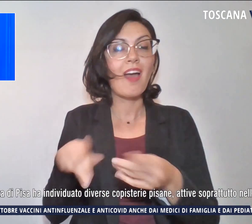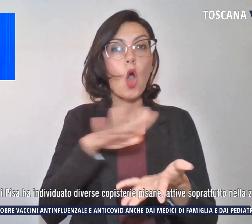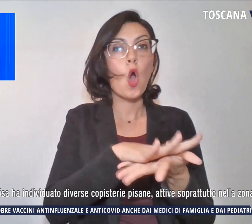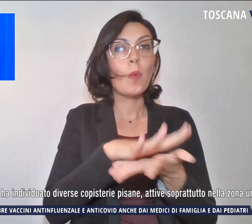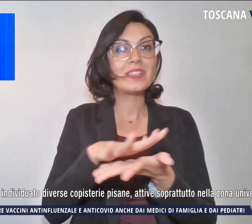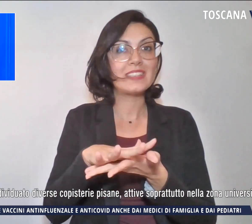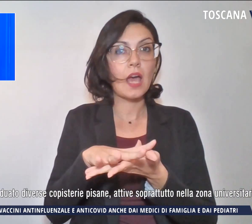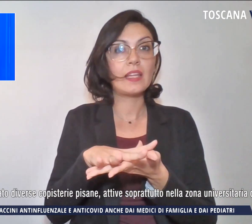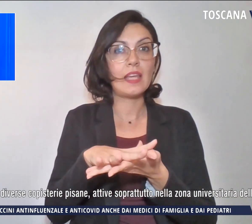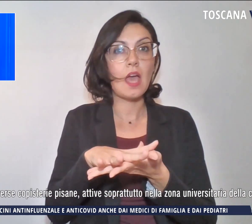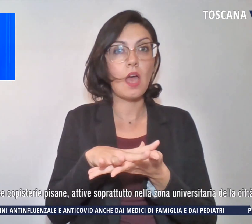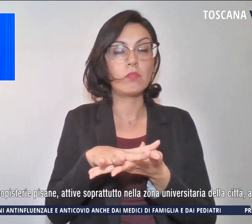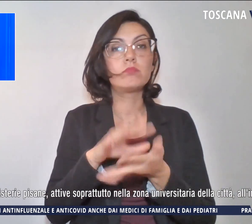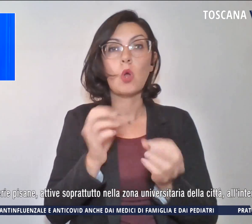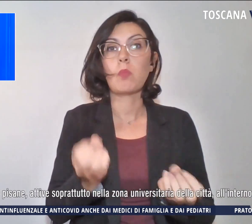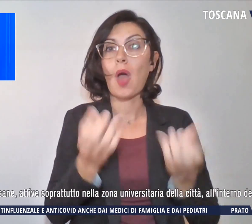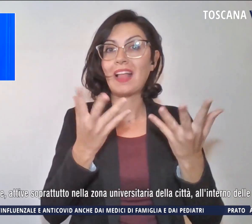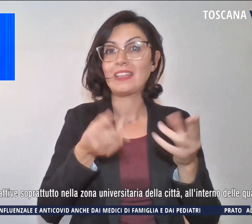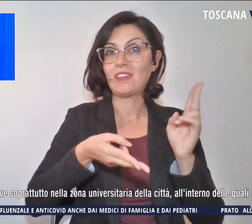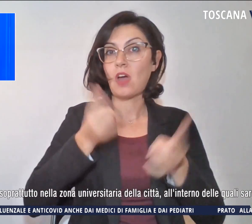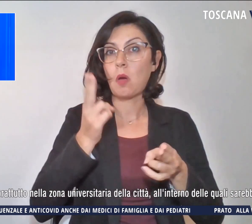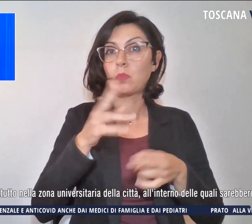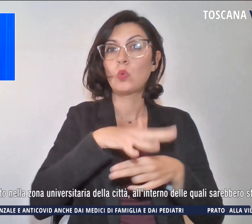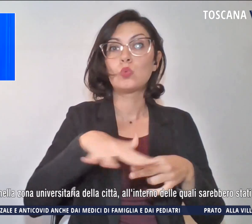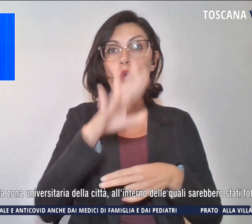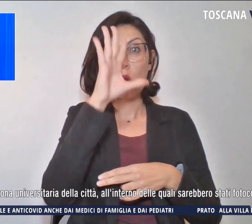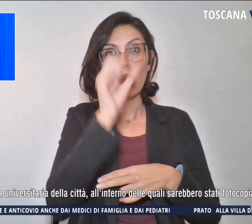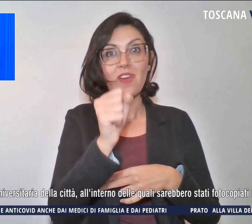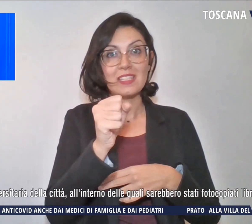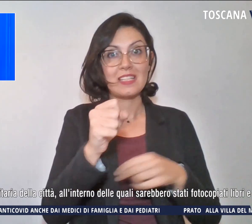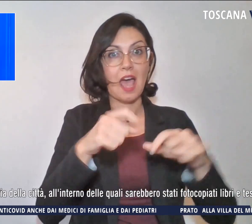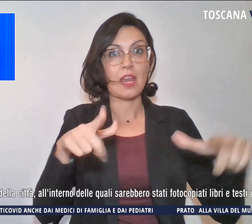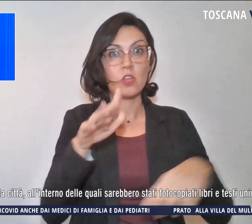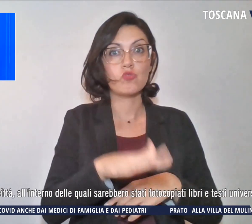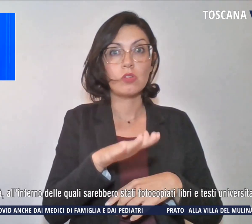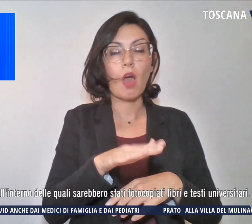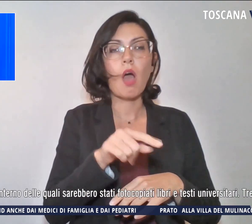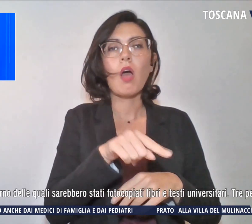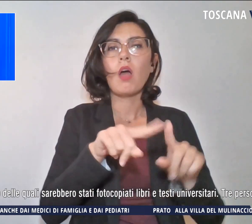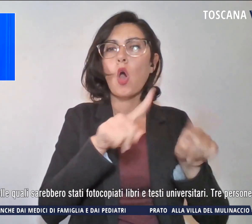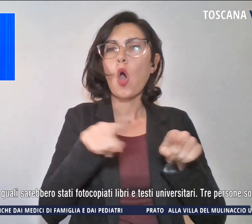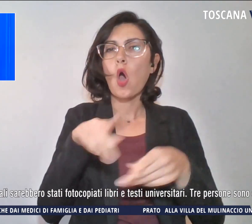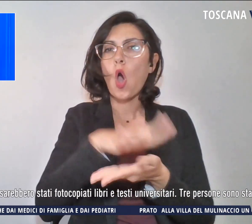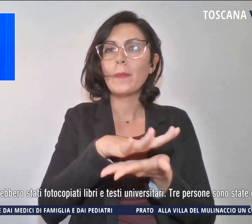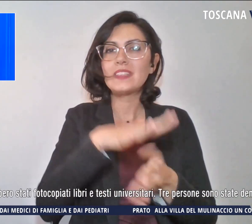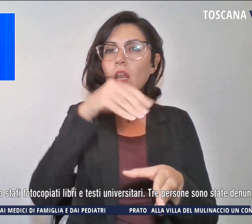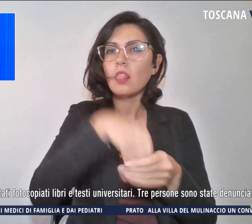soprattutto nella zona universitaria della città, all'interno delle quali sarebbero stati